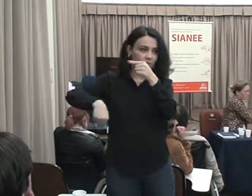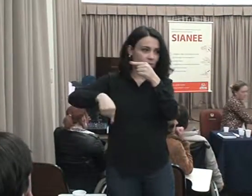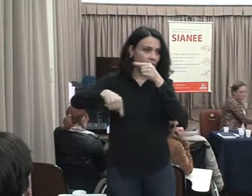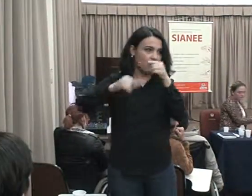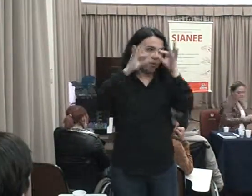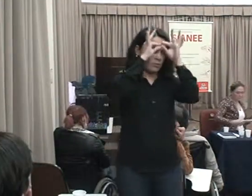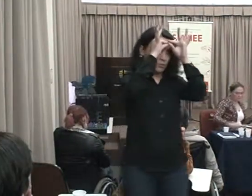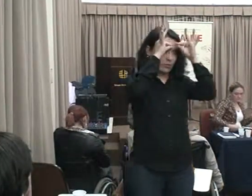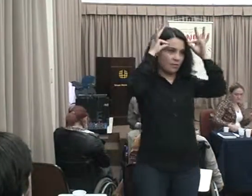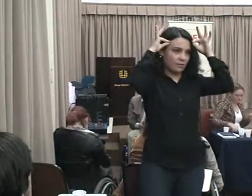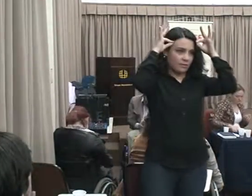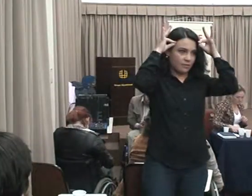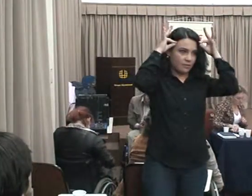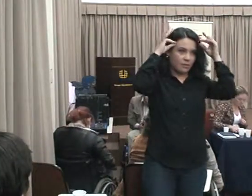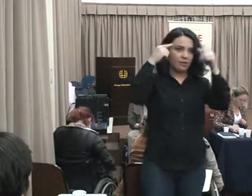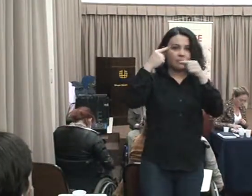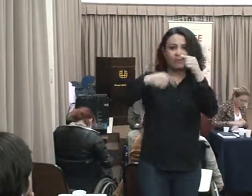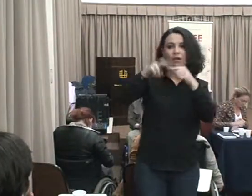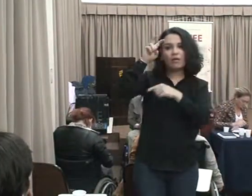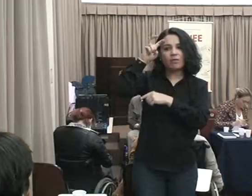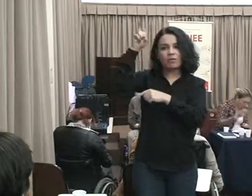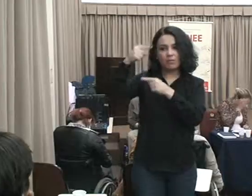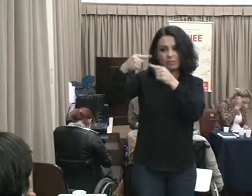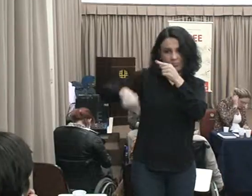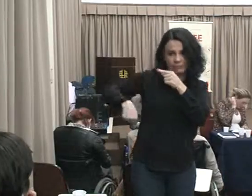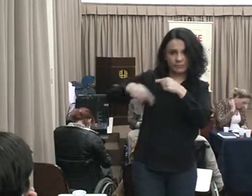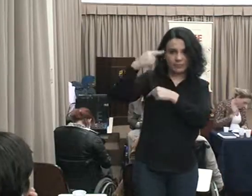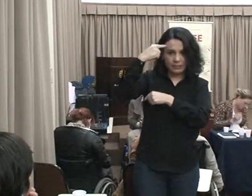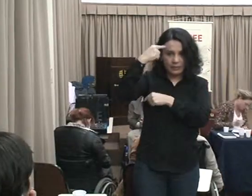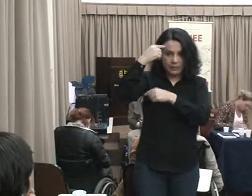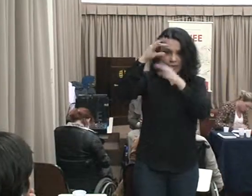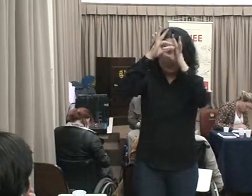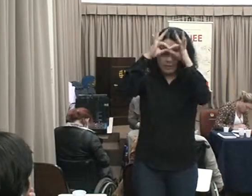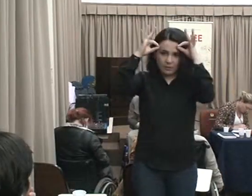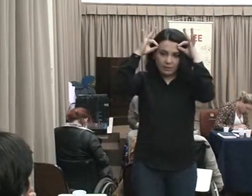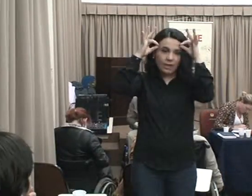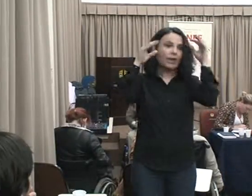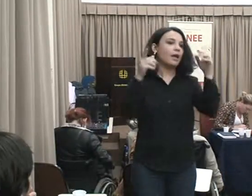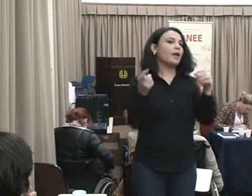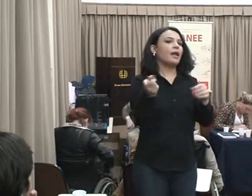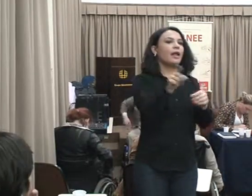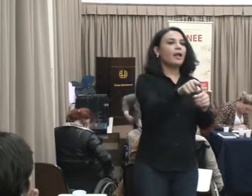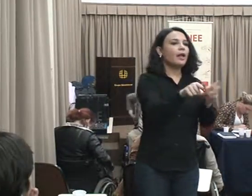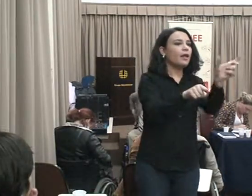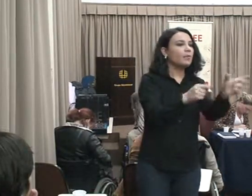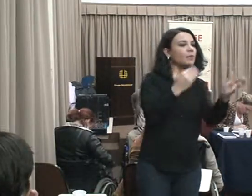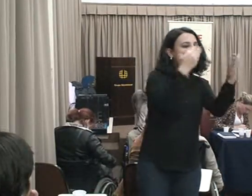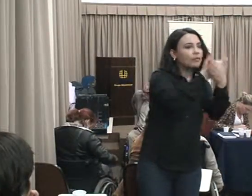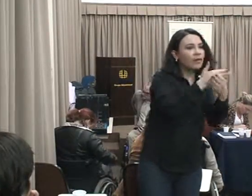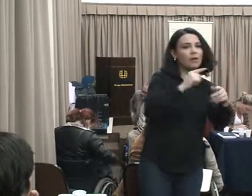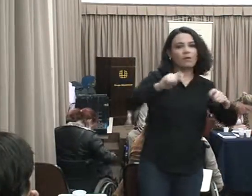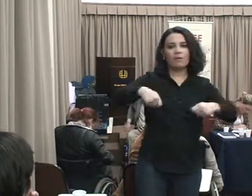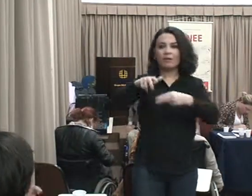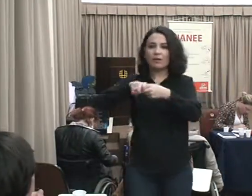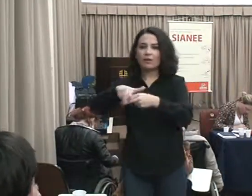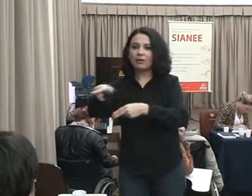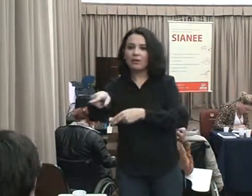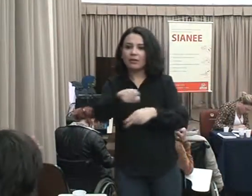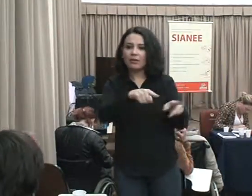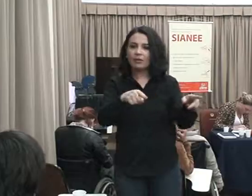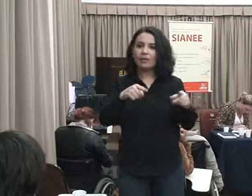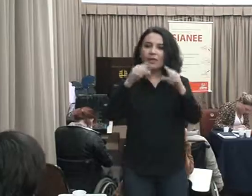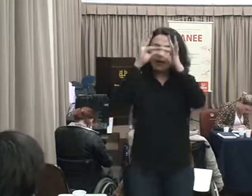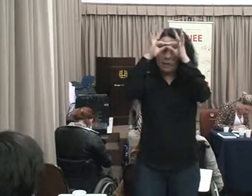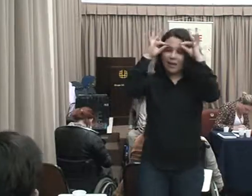A mesma coisa De um deficiente físico Que sabe ler Tudo, né? E se tem